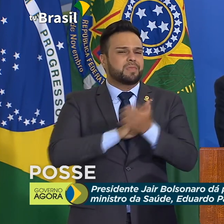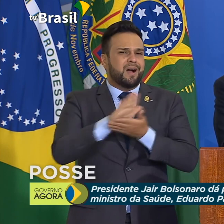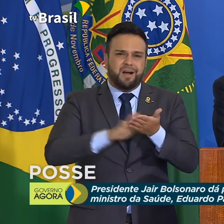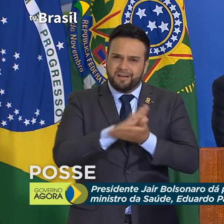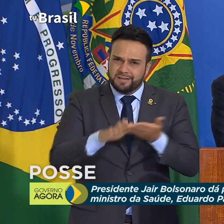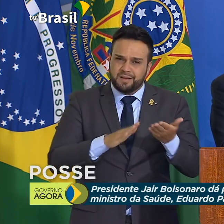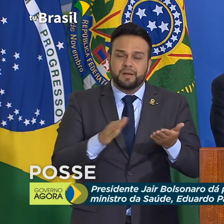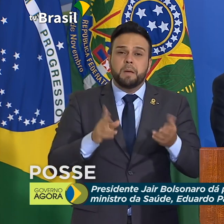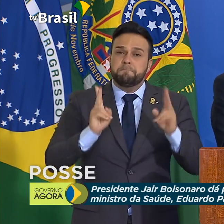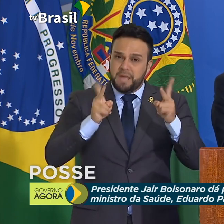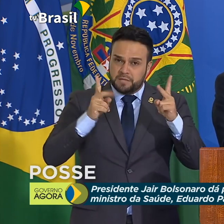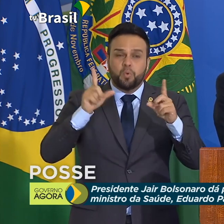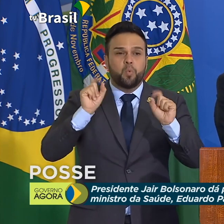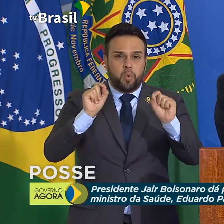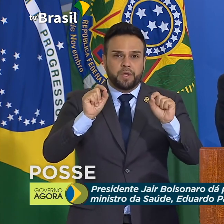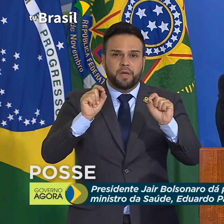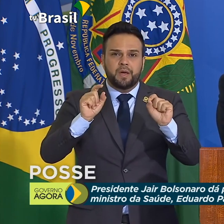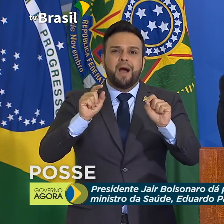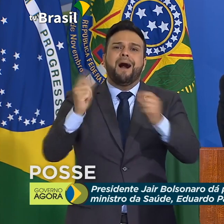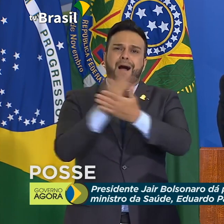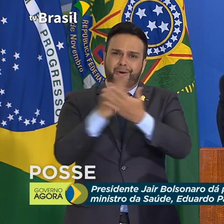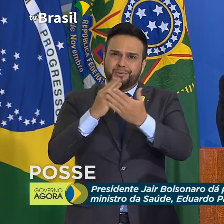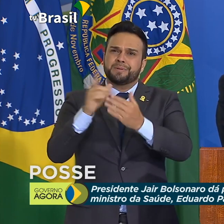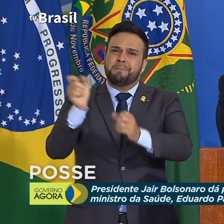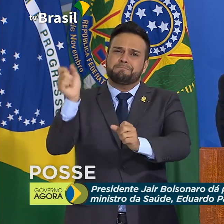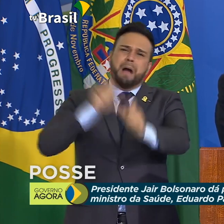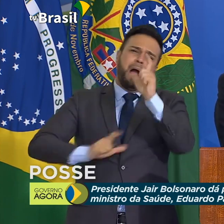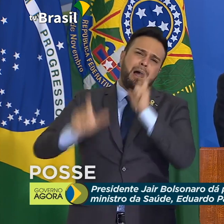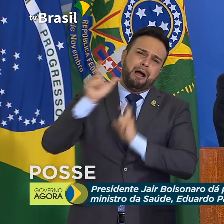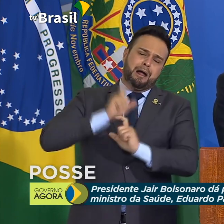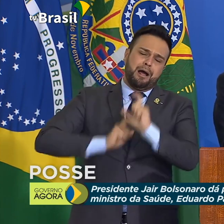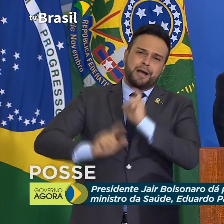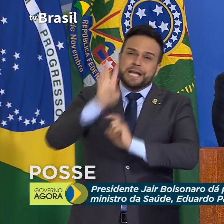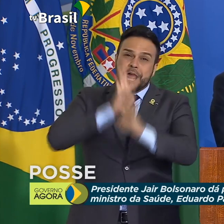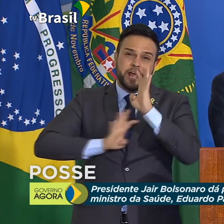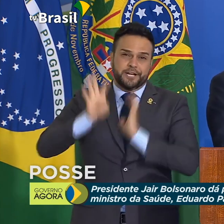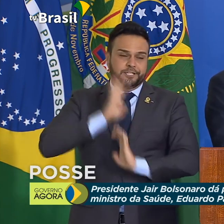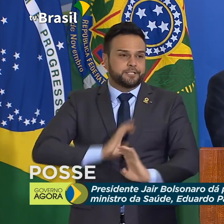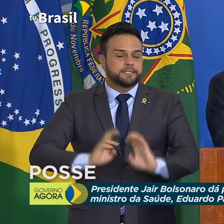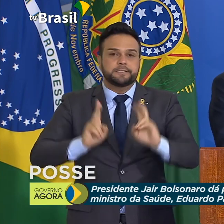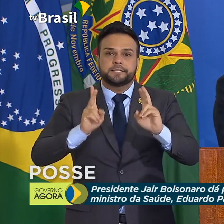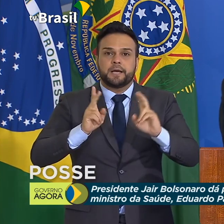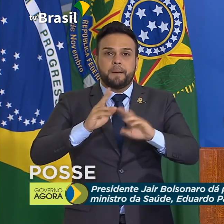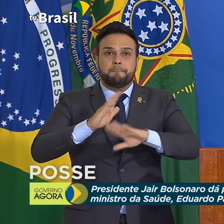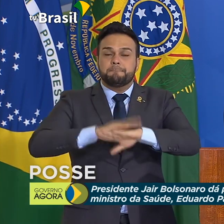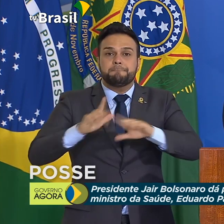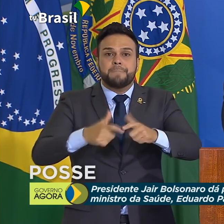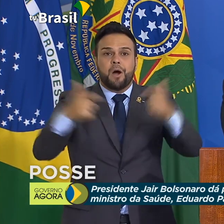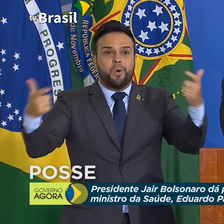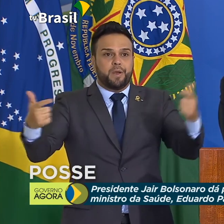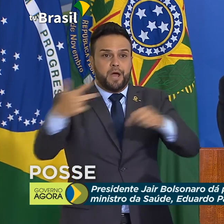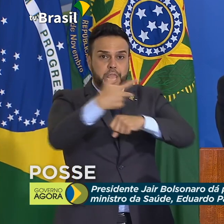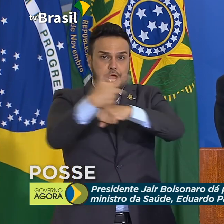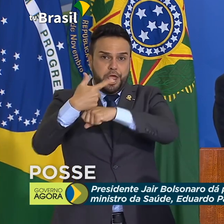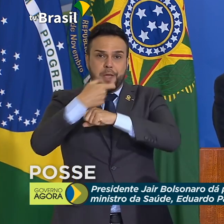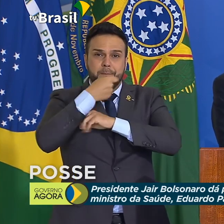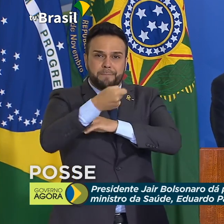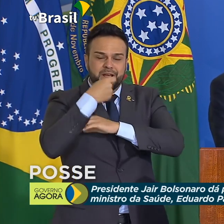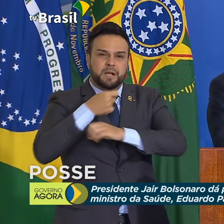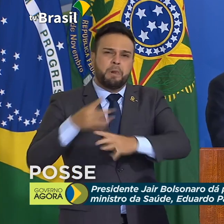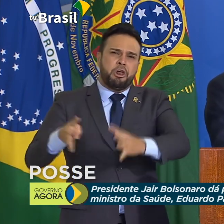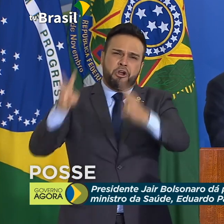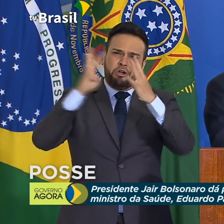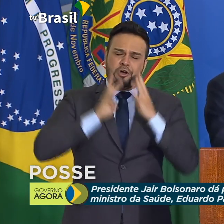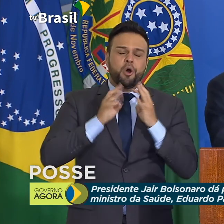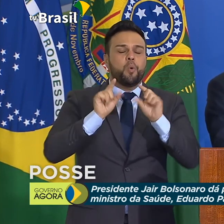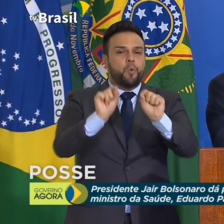ouvido sobre críticas quase que unânime e massiva por parte da imprensa brasileira, que o comércio não